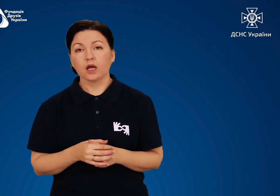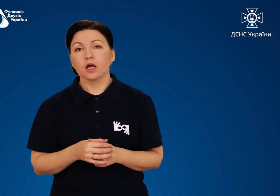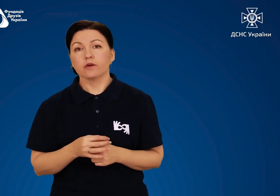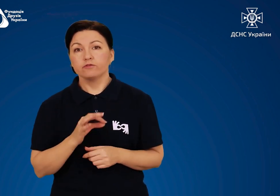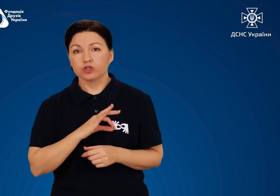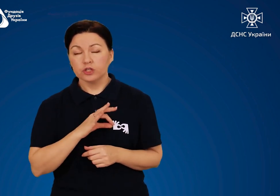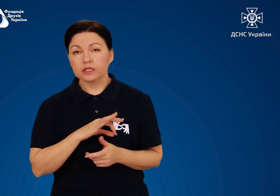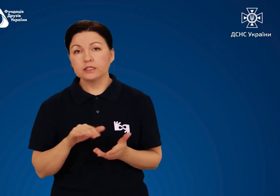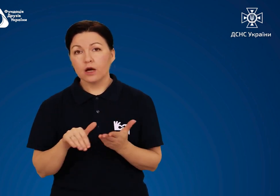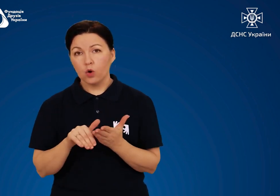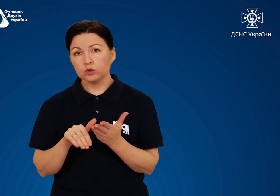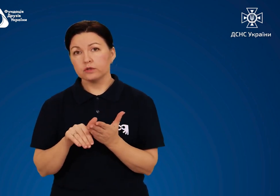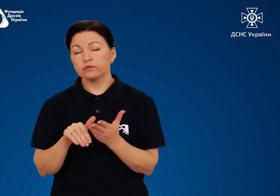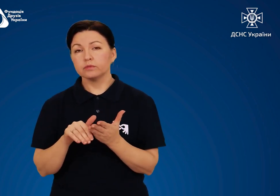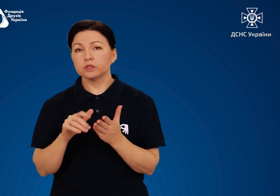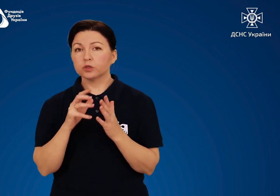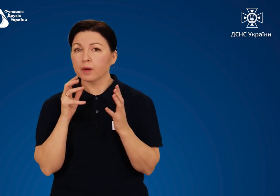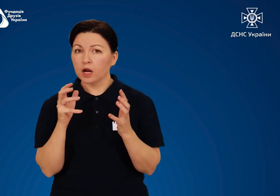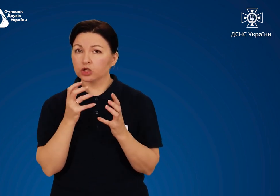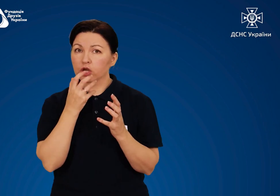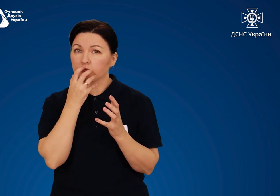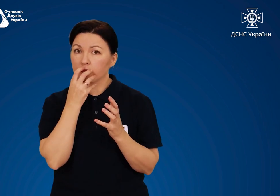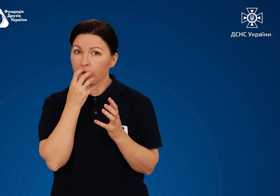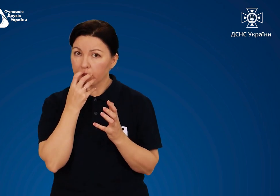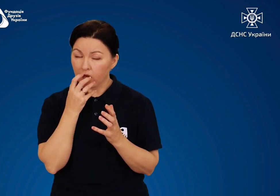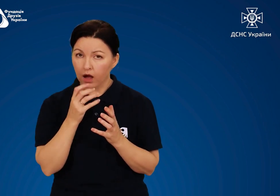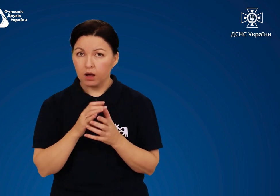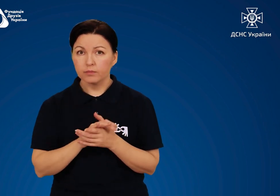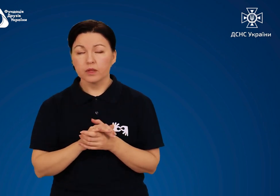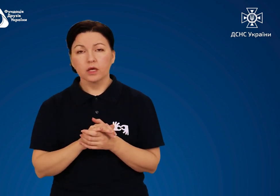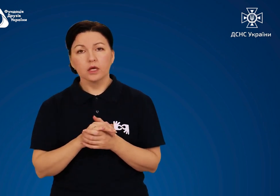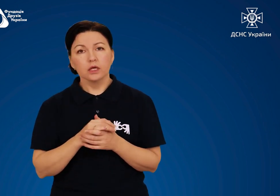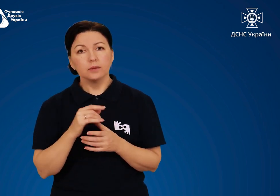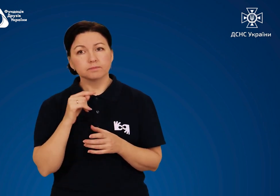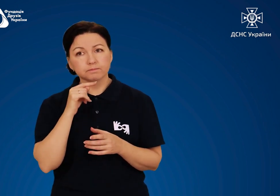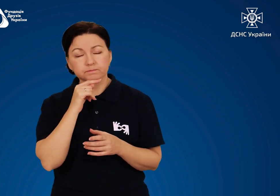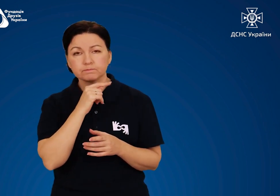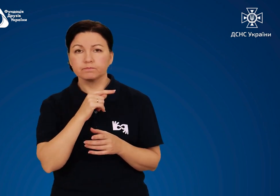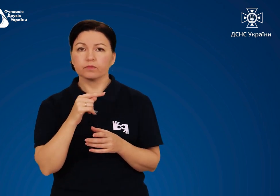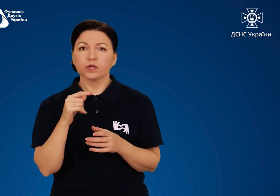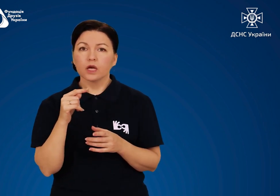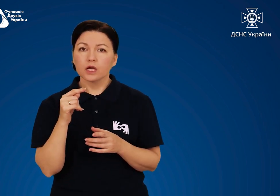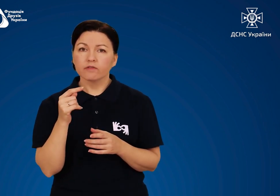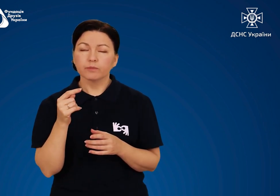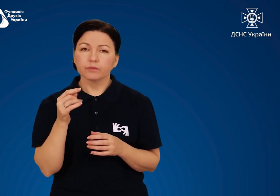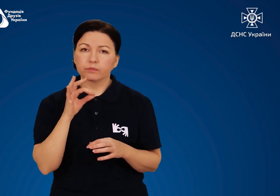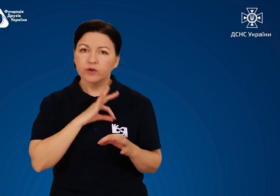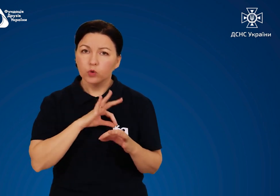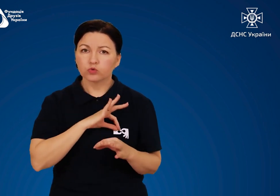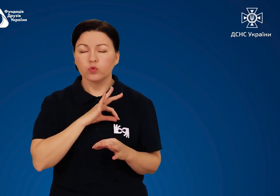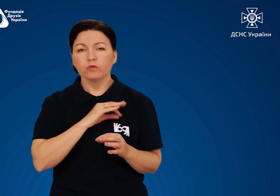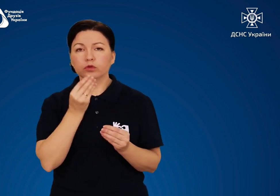Вжийте заходів щодо збереження тепла і щадливо використовуйте продовольчі запаси.